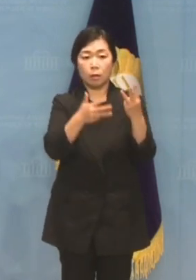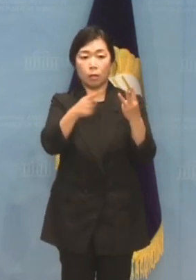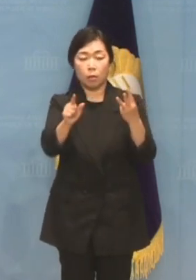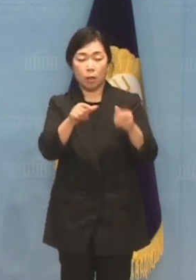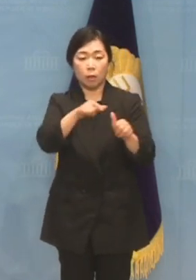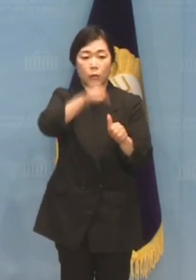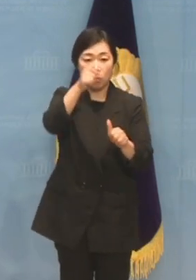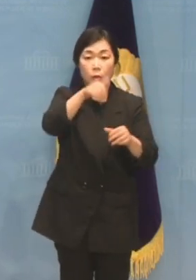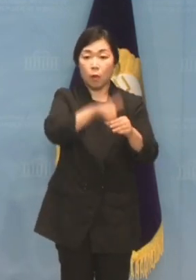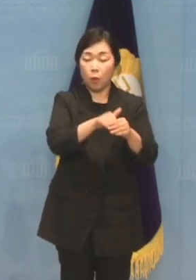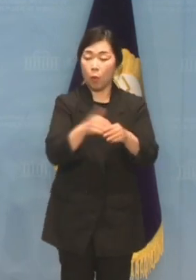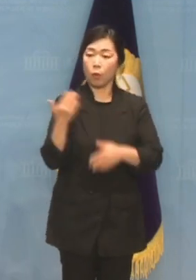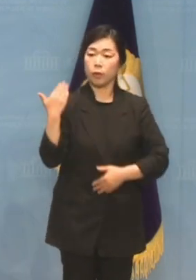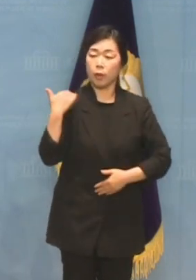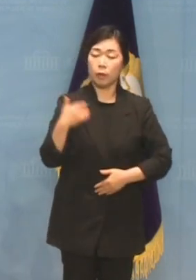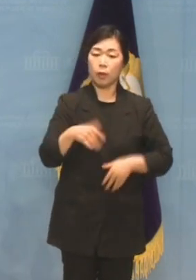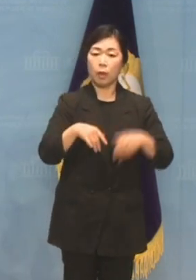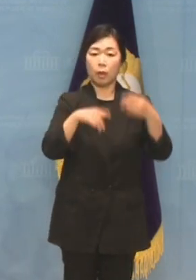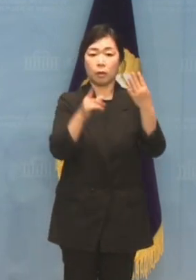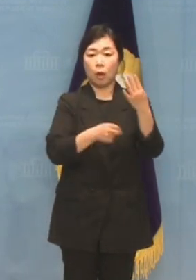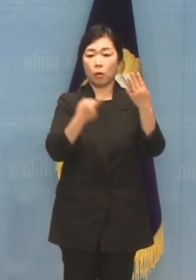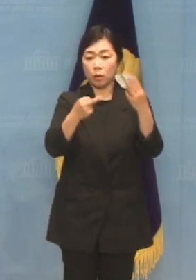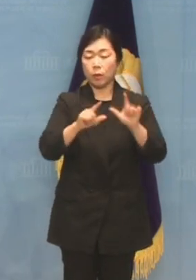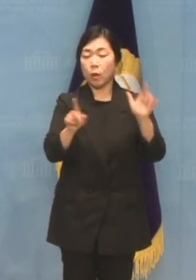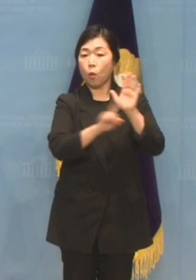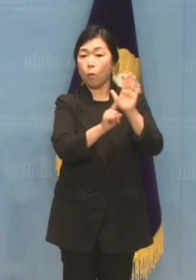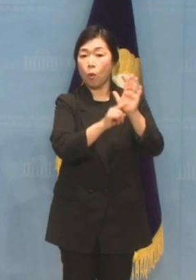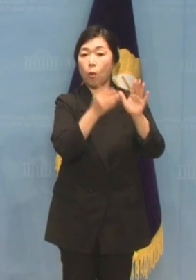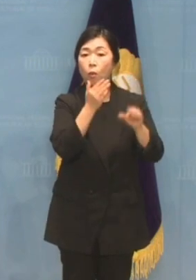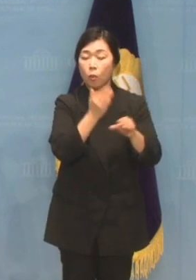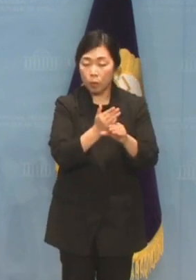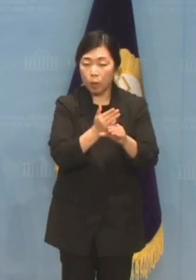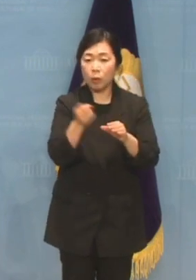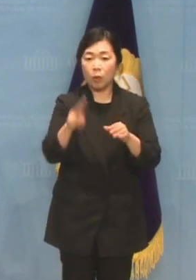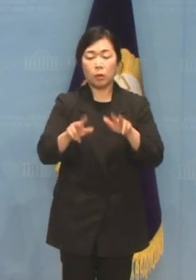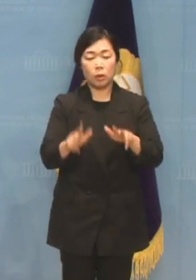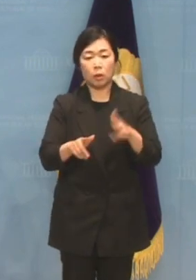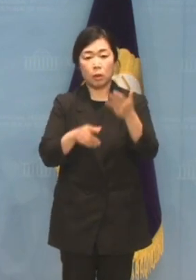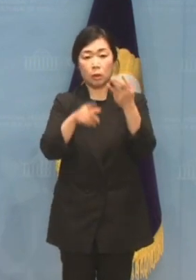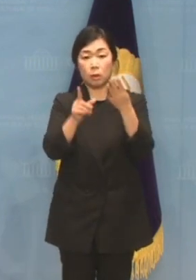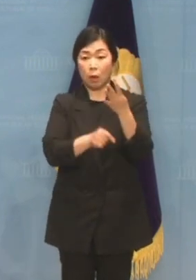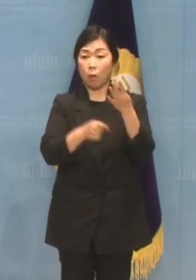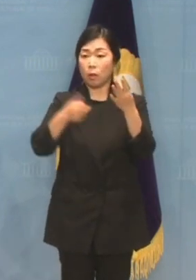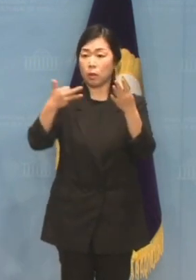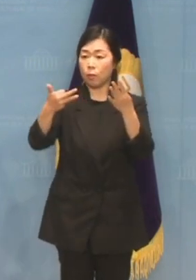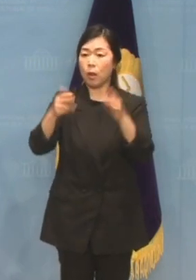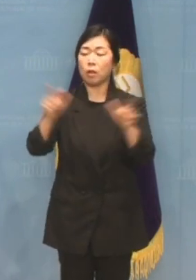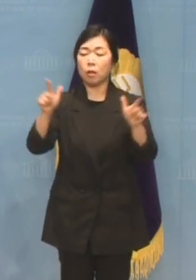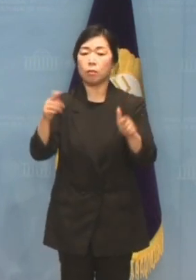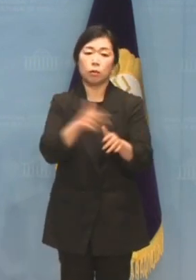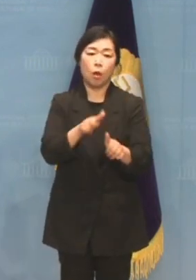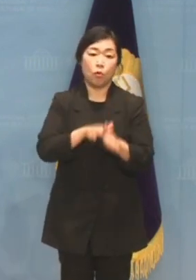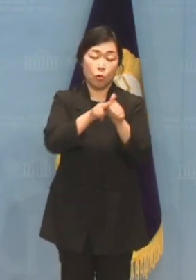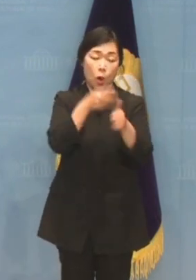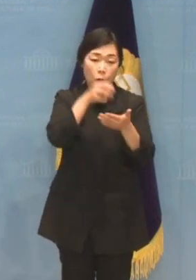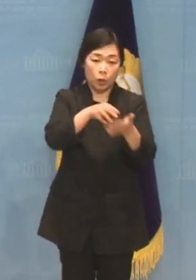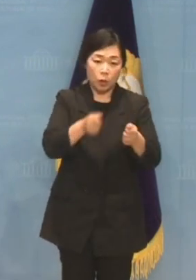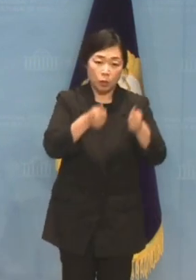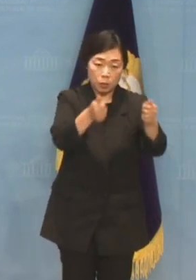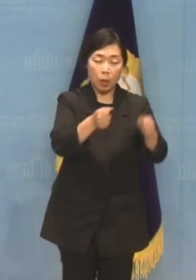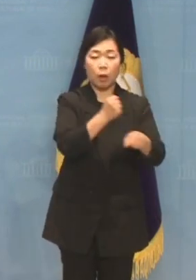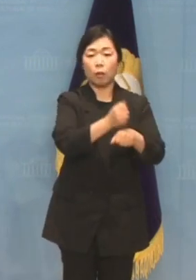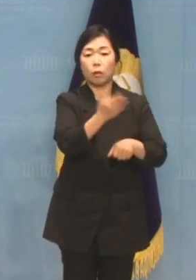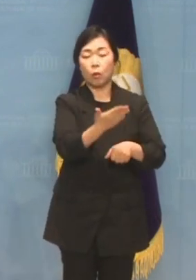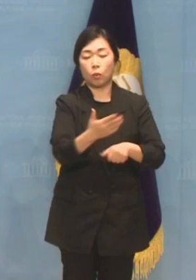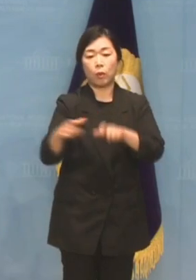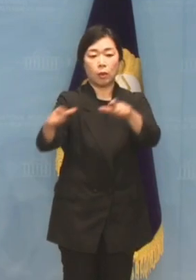3차 선출 선거는 지난 10일 공고가 나갔으며 오는 18일부터 후보 등록이 시작되고 4월 30일부터 해당